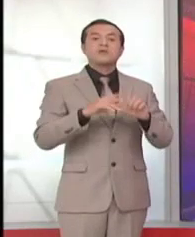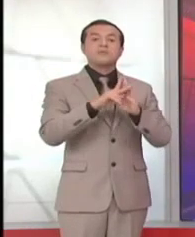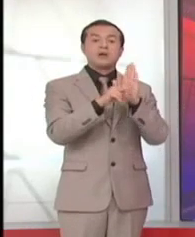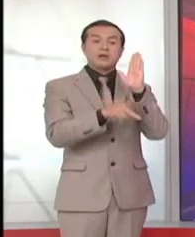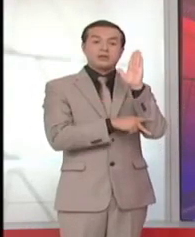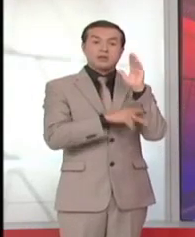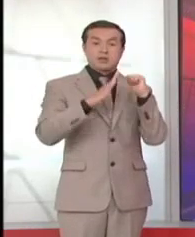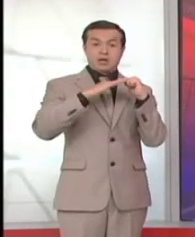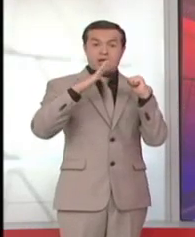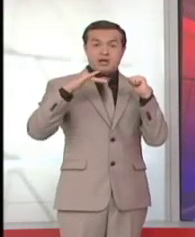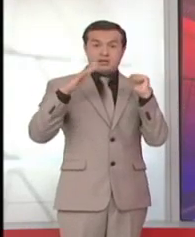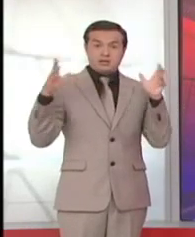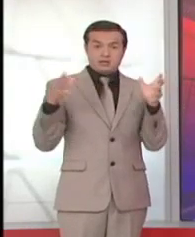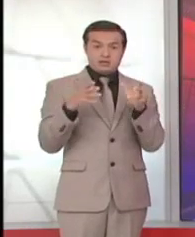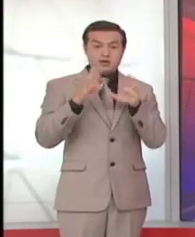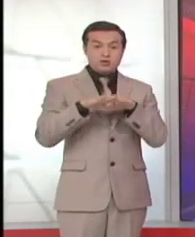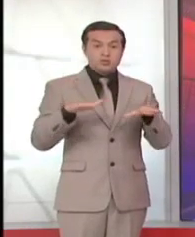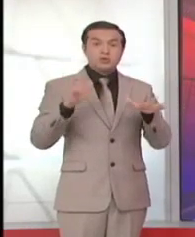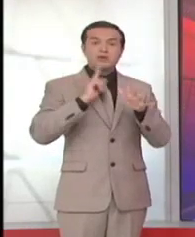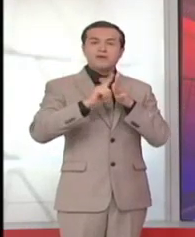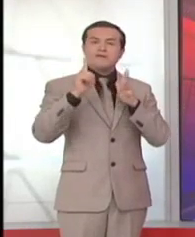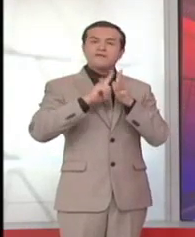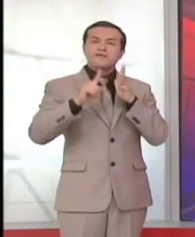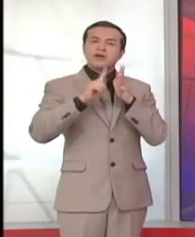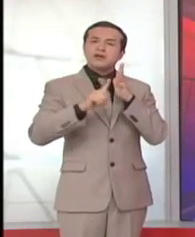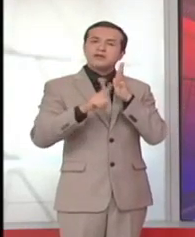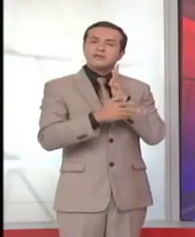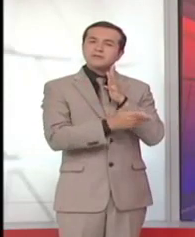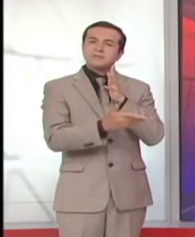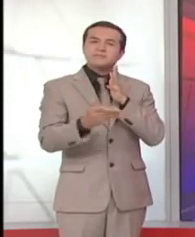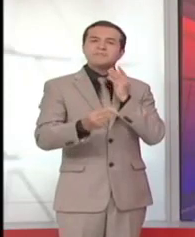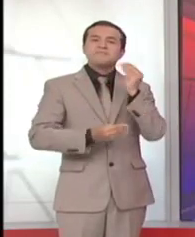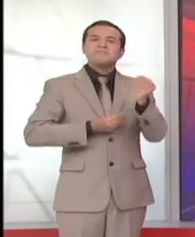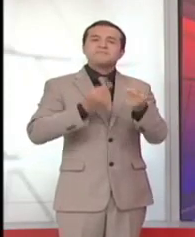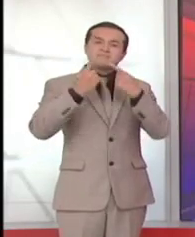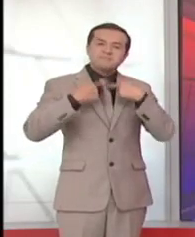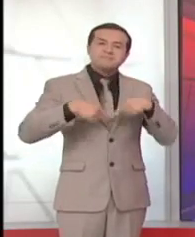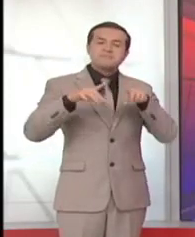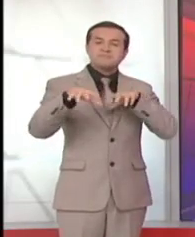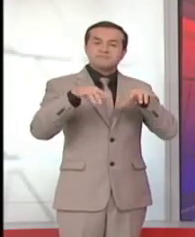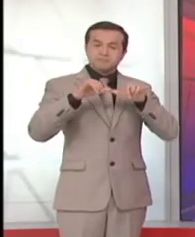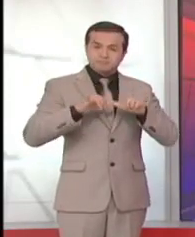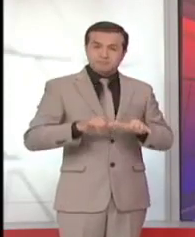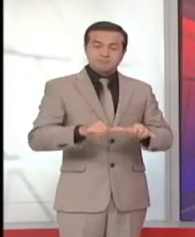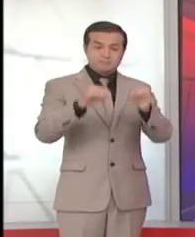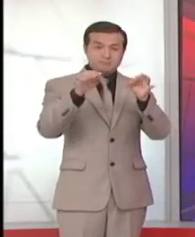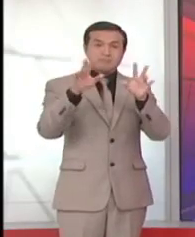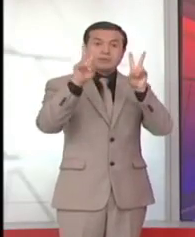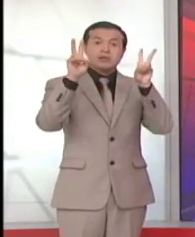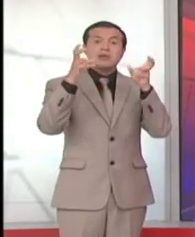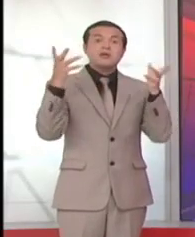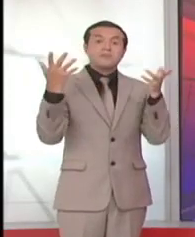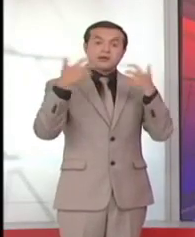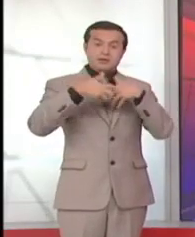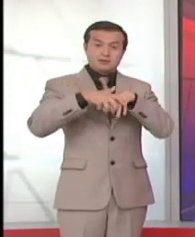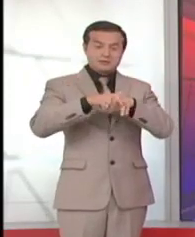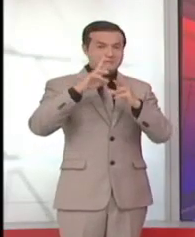se reunieron con estudiantes de diferentes especialidades para dar a conocer las acciones que cumplen en el marco de integración regional de América.